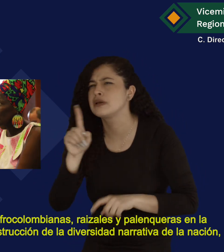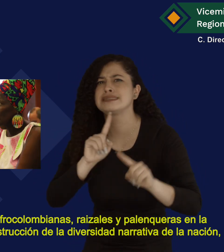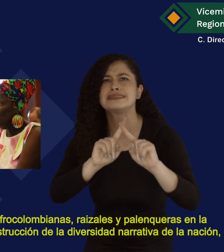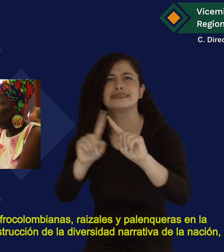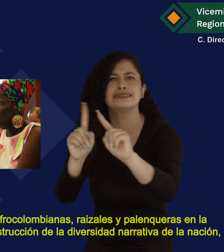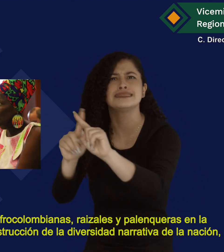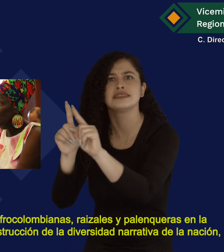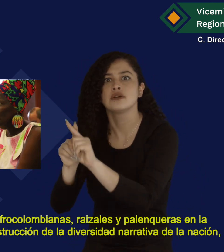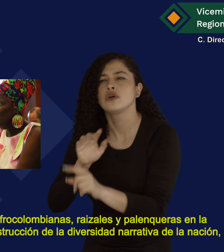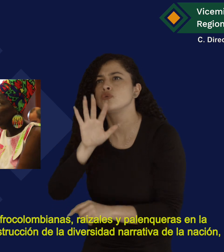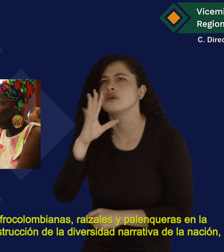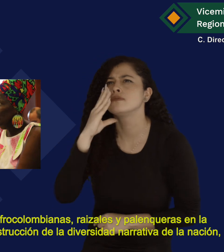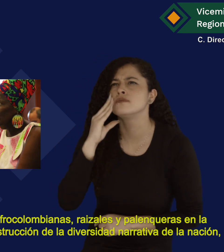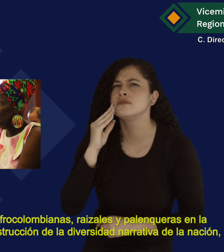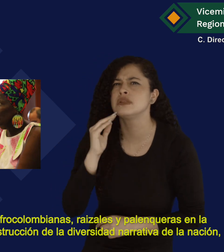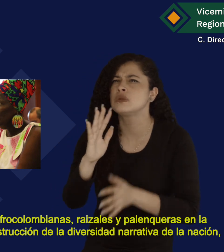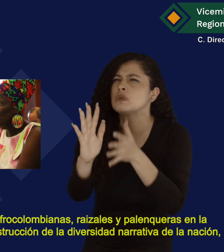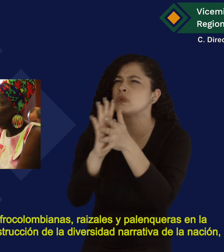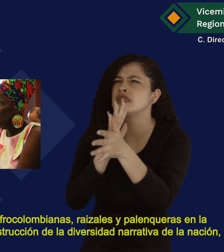la nación